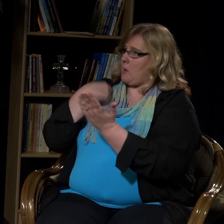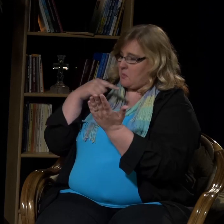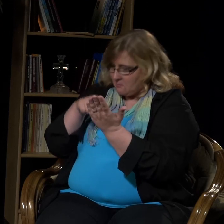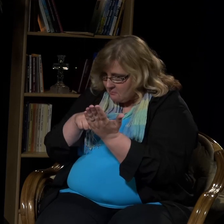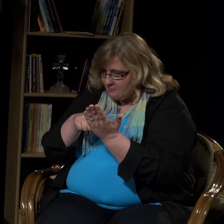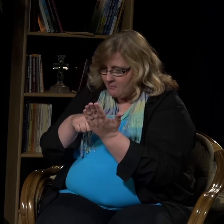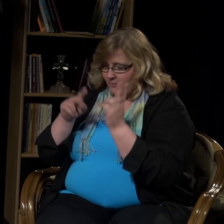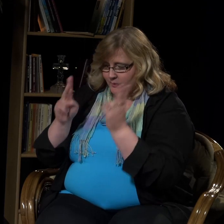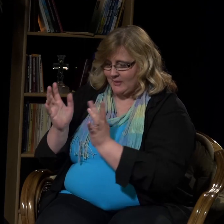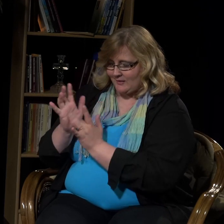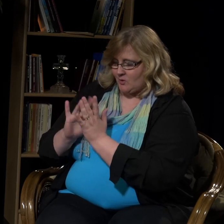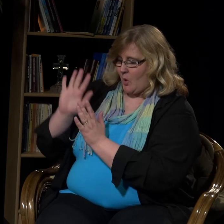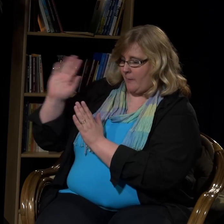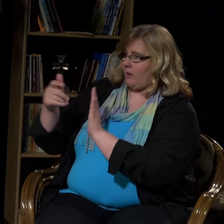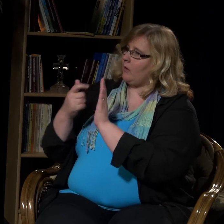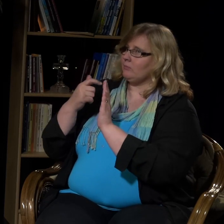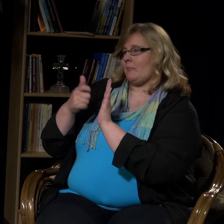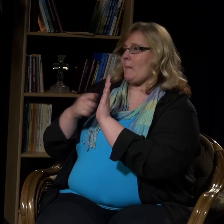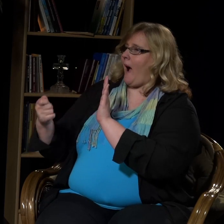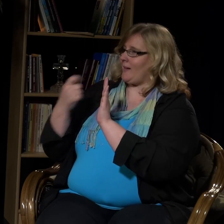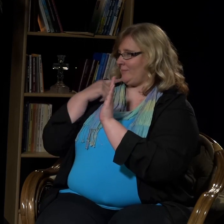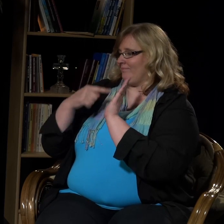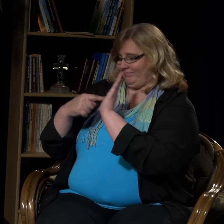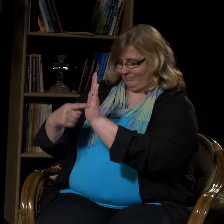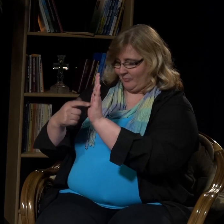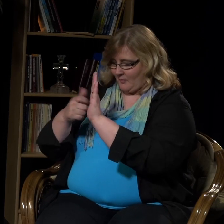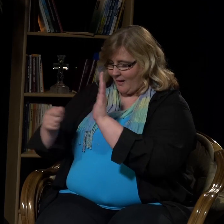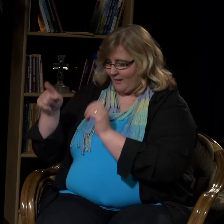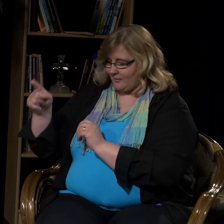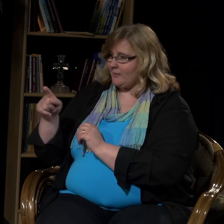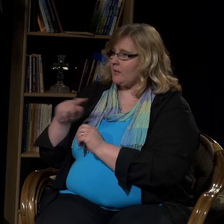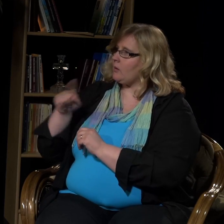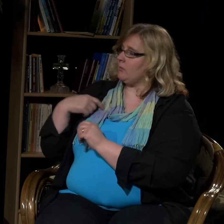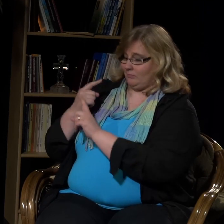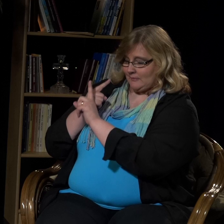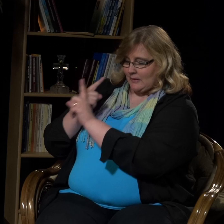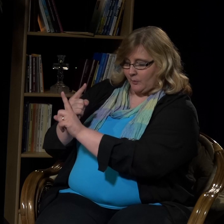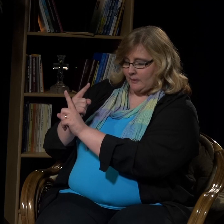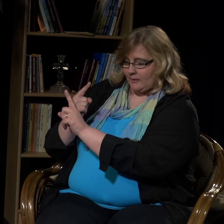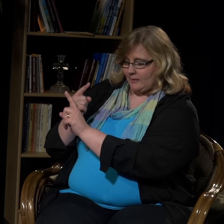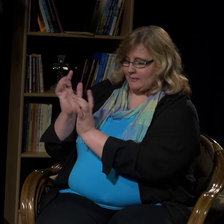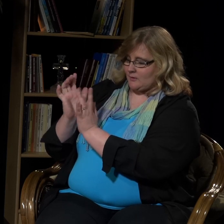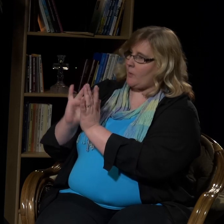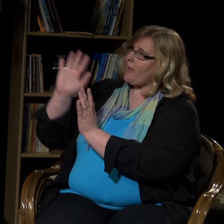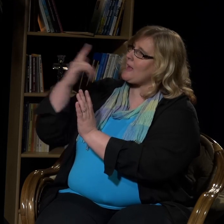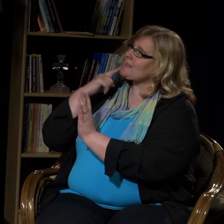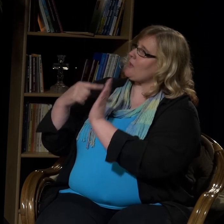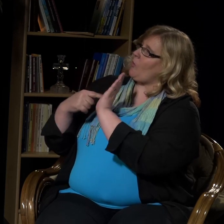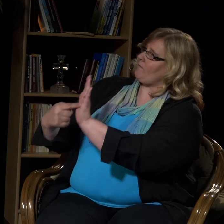Raamatusta löytyy kohtia, joissa Jeesus antaa meille esimerkkejä rukouksesta ja antaa meille